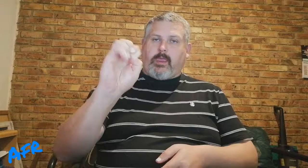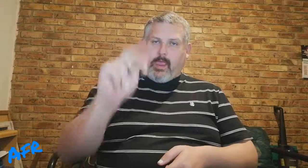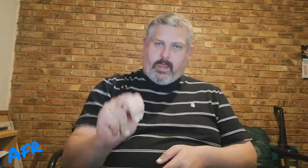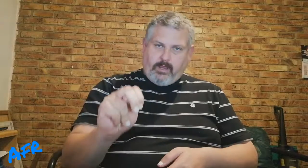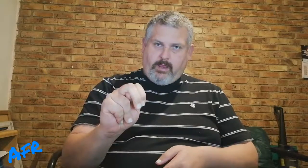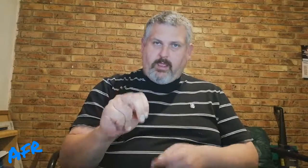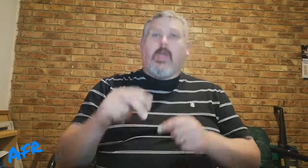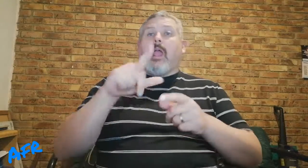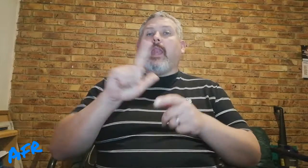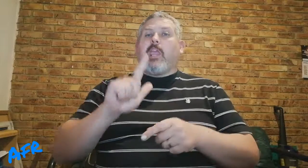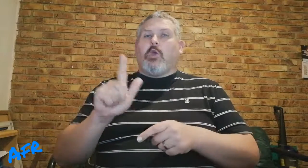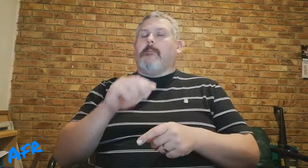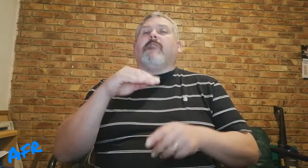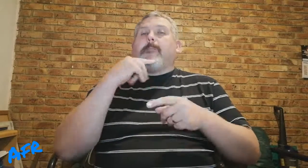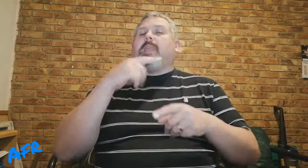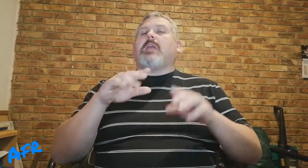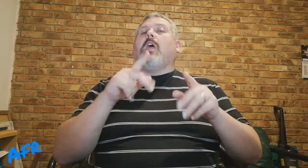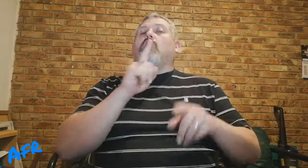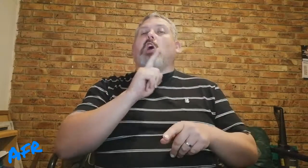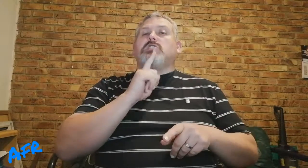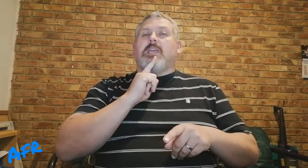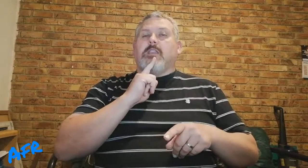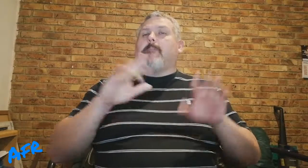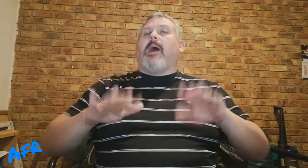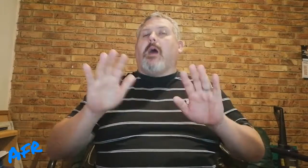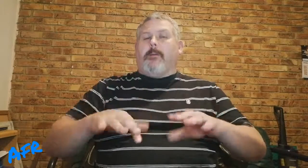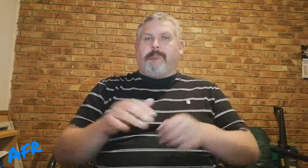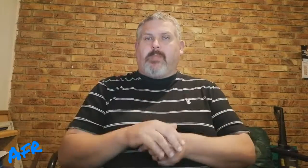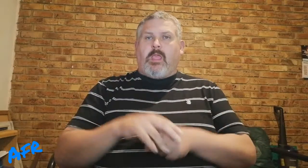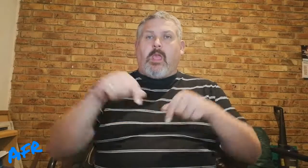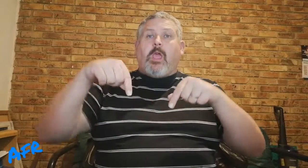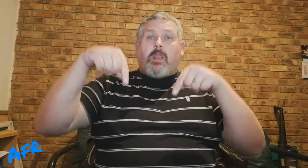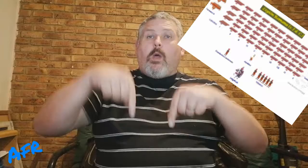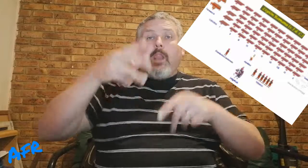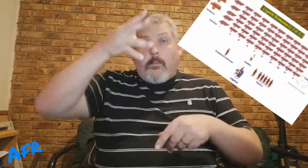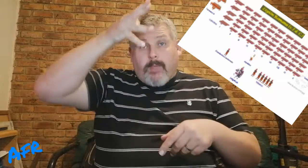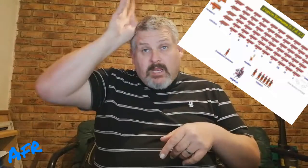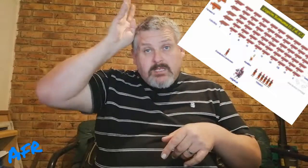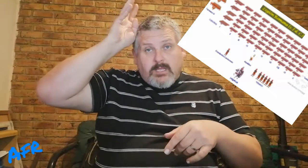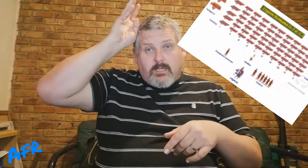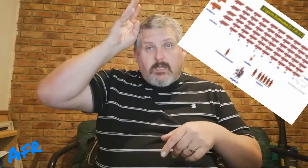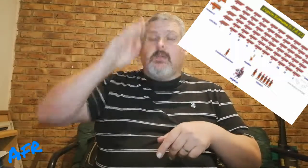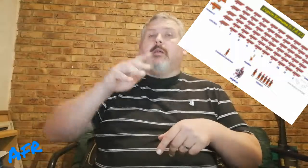J, O, N. Legioen, wat beteken duisend baie. Nou, in die myense